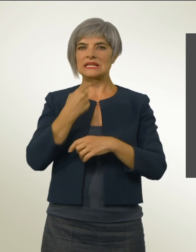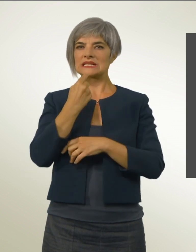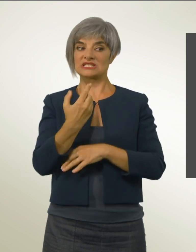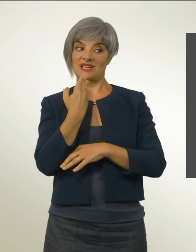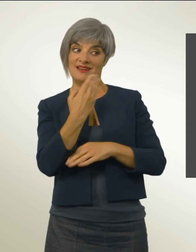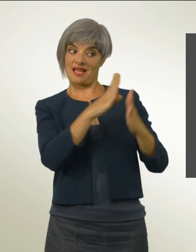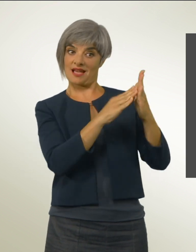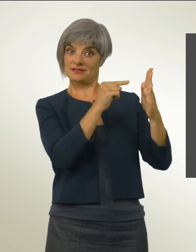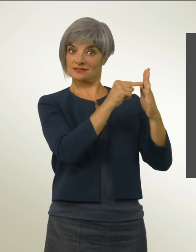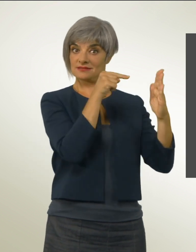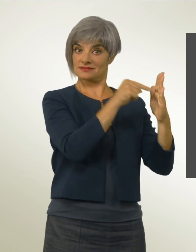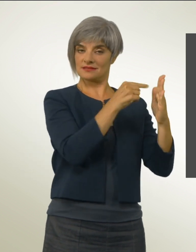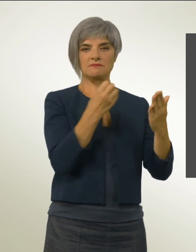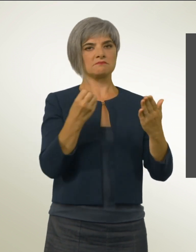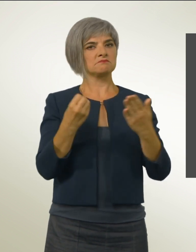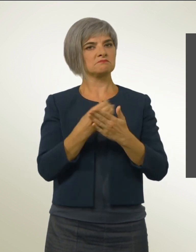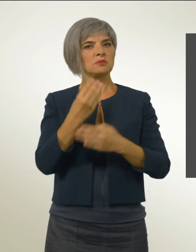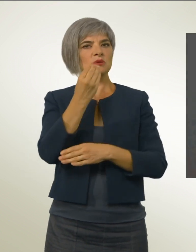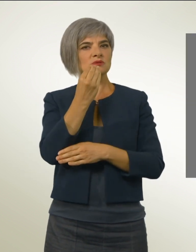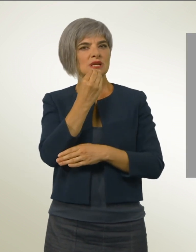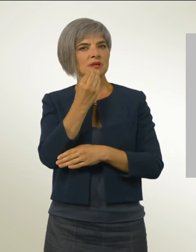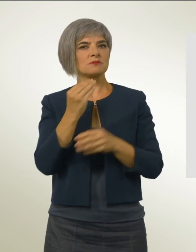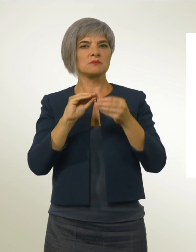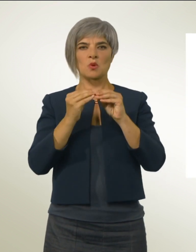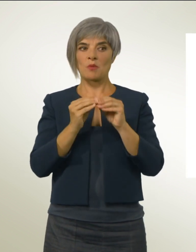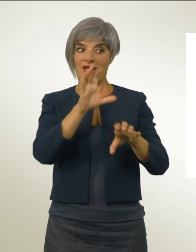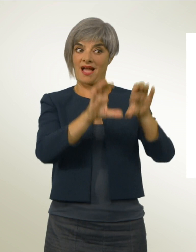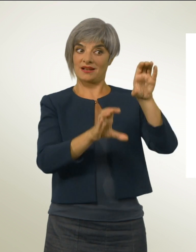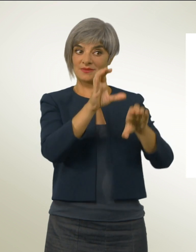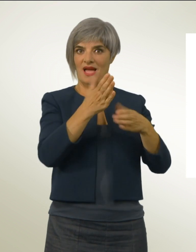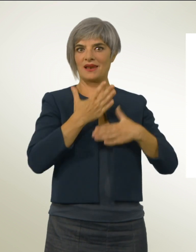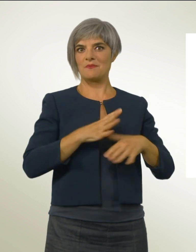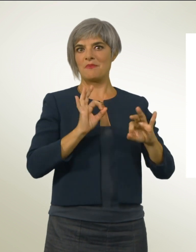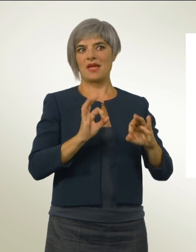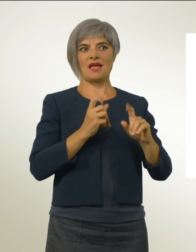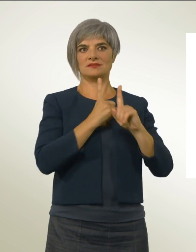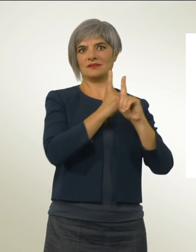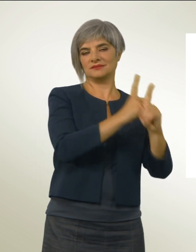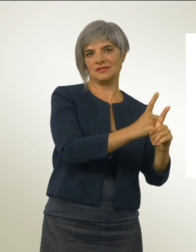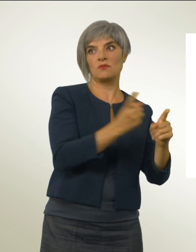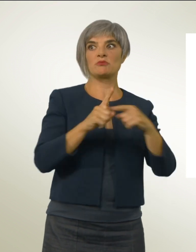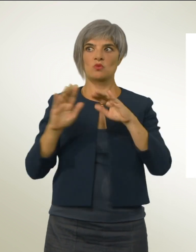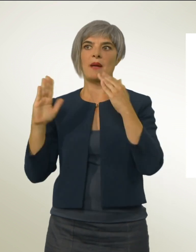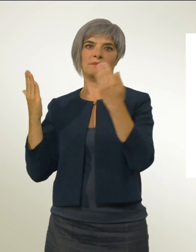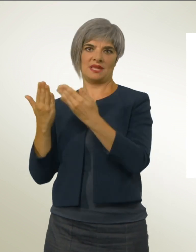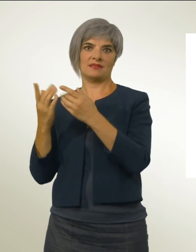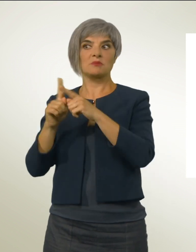alimenti sarebbero prodotti in conformità con il benessere animale e l'ambiente e a condizioni di lavoro eque. Tutti ne